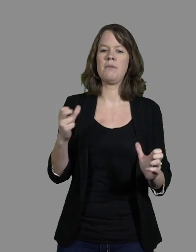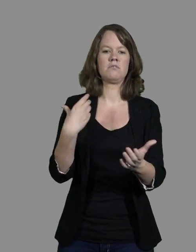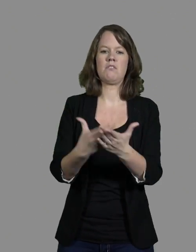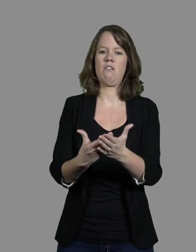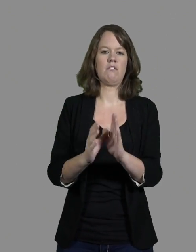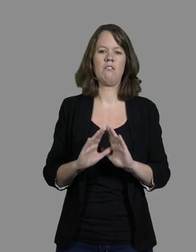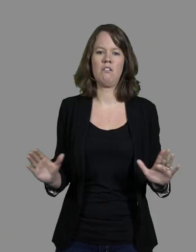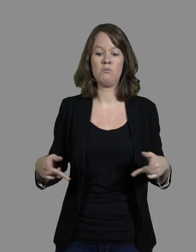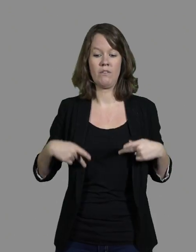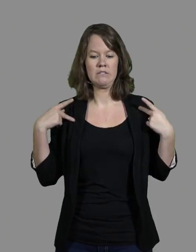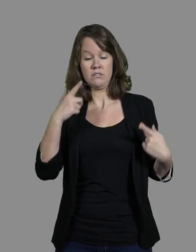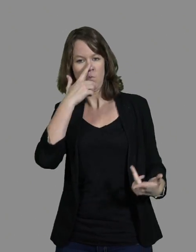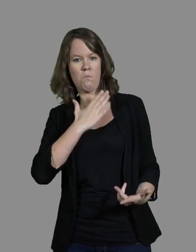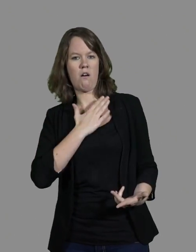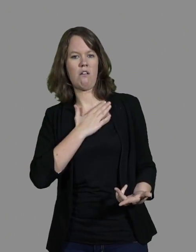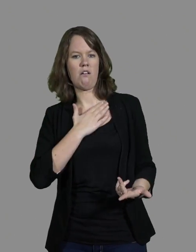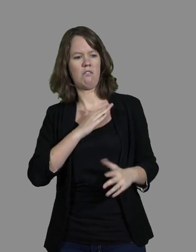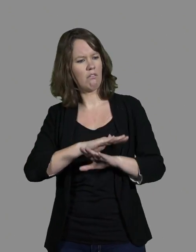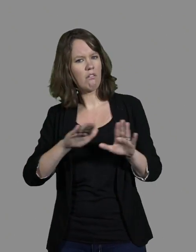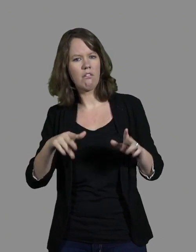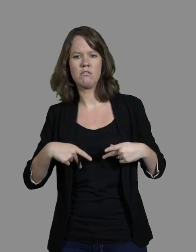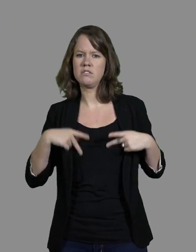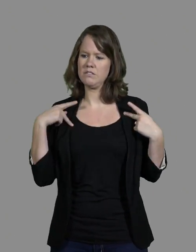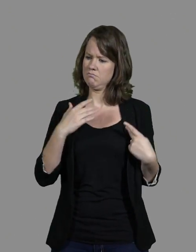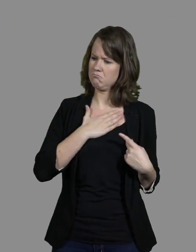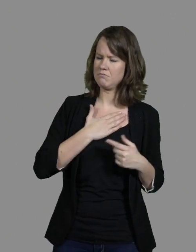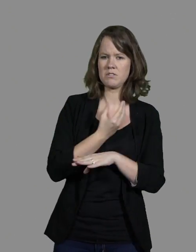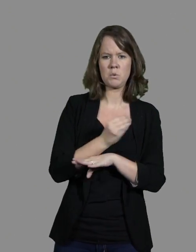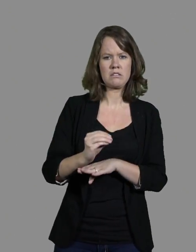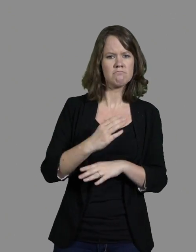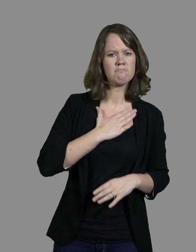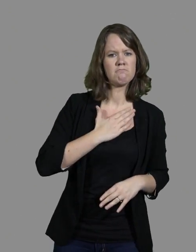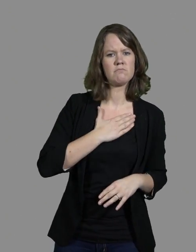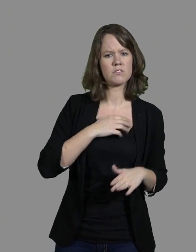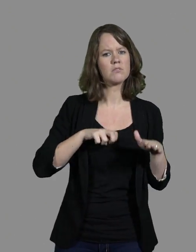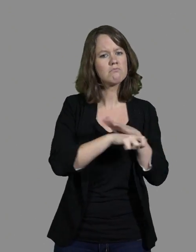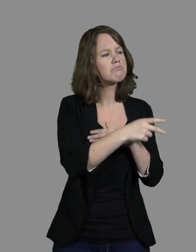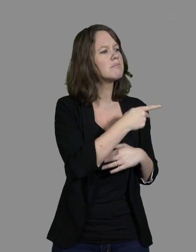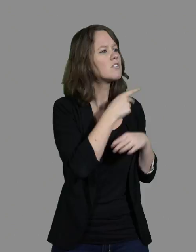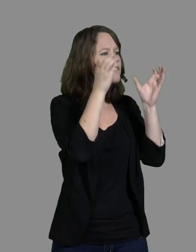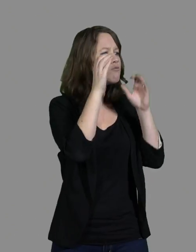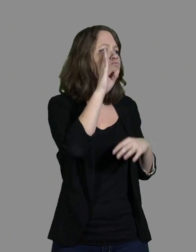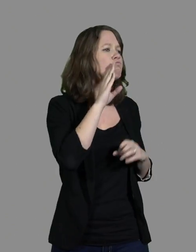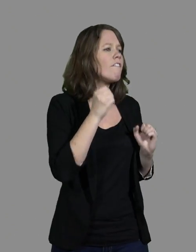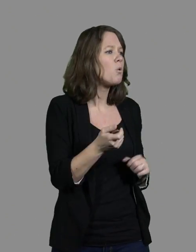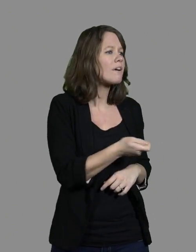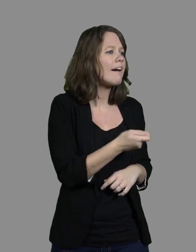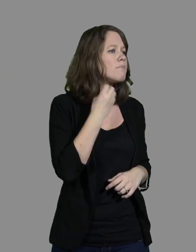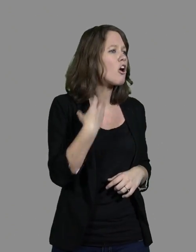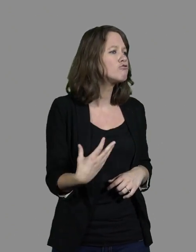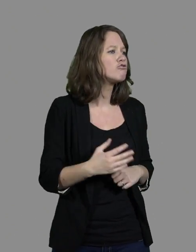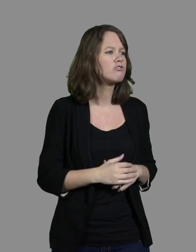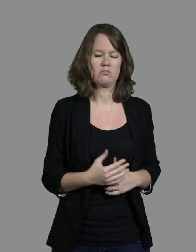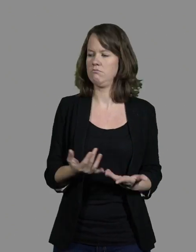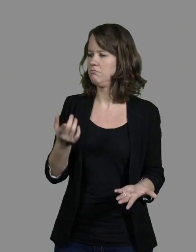qui sont à l'extérieur, je vis pour moi, je vis pour ma sécurité. Donc, j'étais voir mon ophtalmo, j'ai fait « Bon, je veux une canne blanche. » Elle m regardée, elle m'a dit « Mais pourquoi